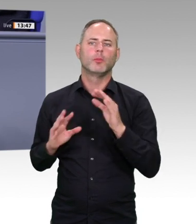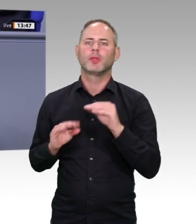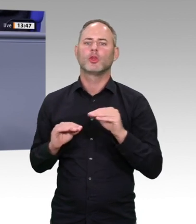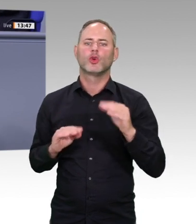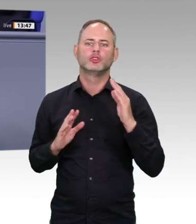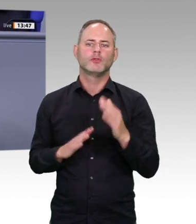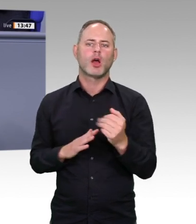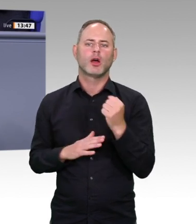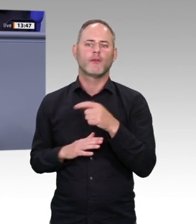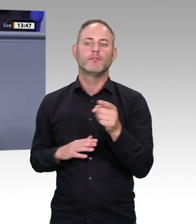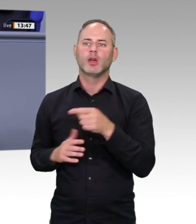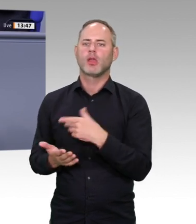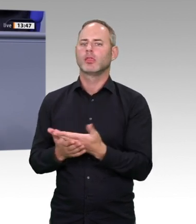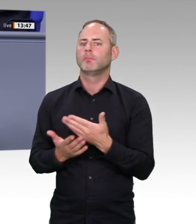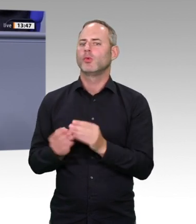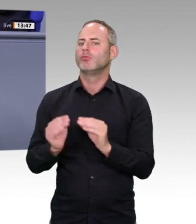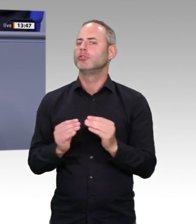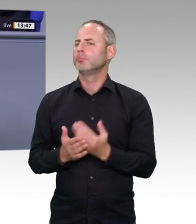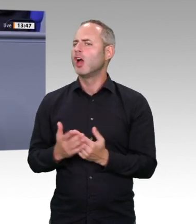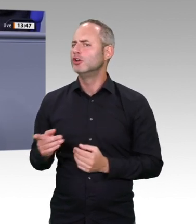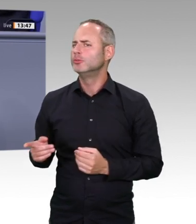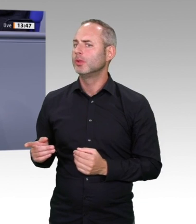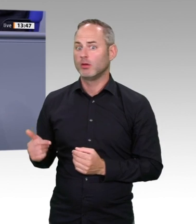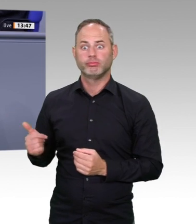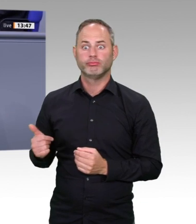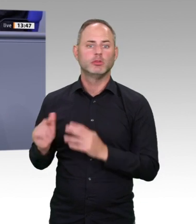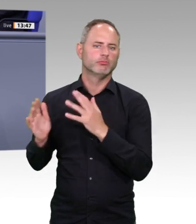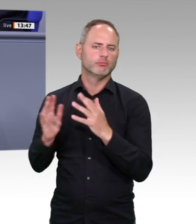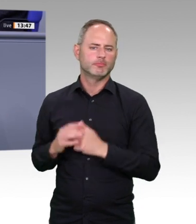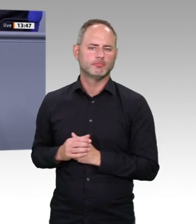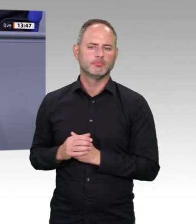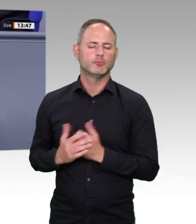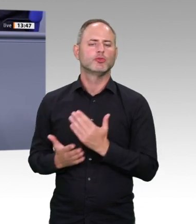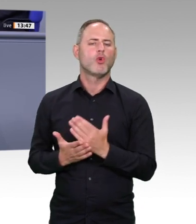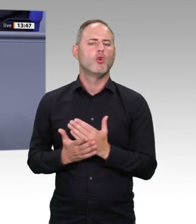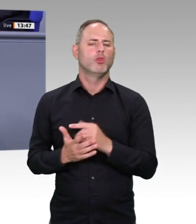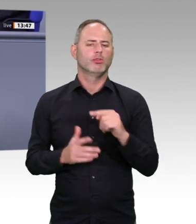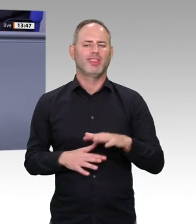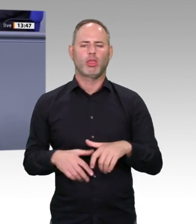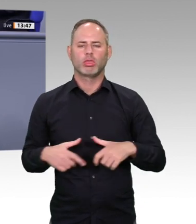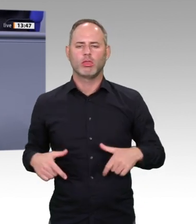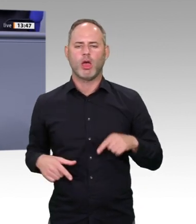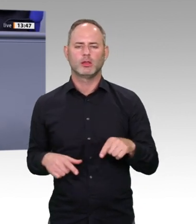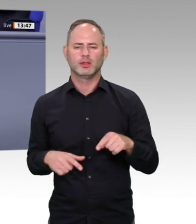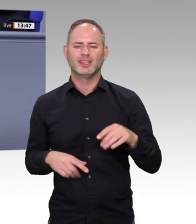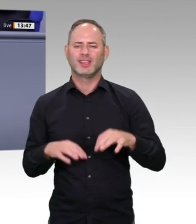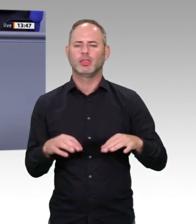klar ist, wir haben keinen Planeten B. Klimaschutz, grüner